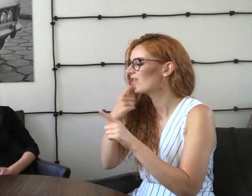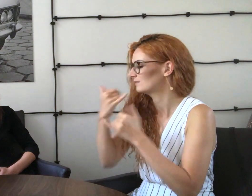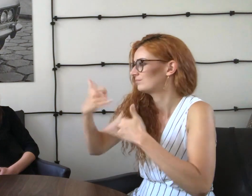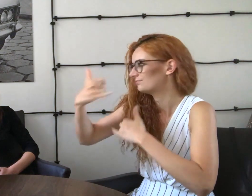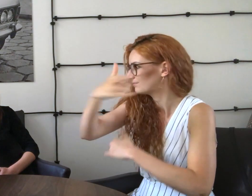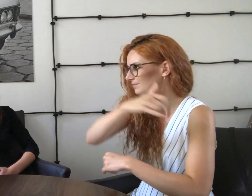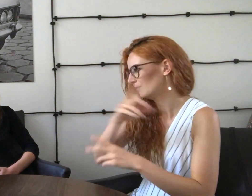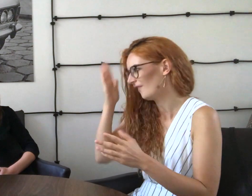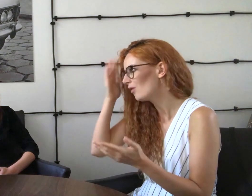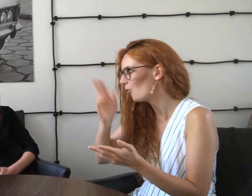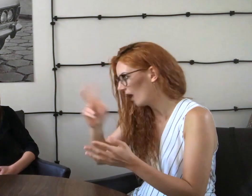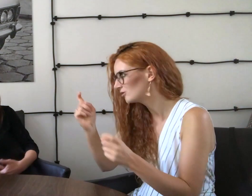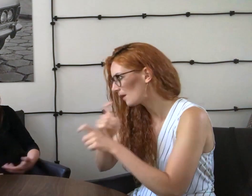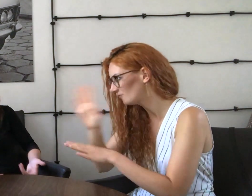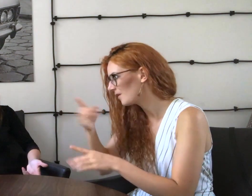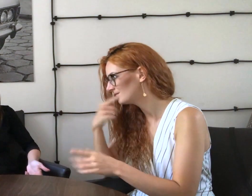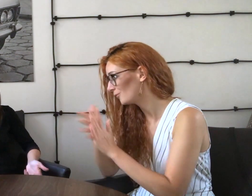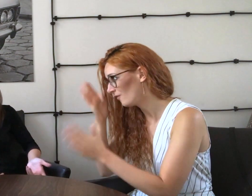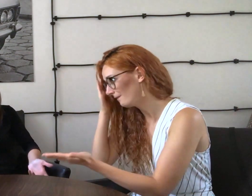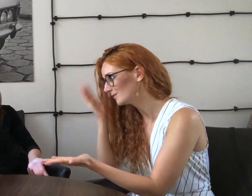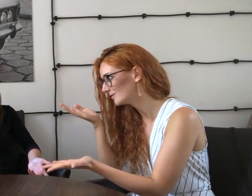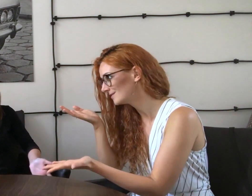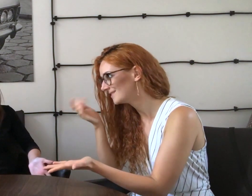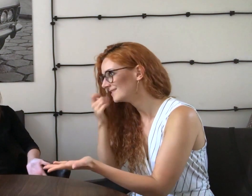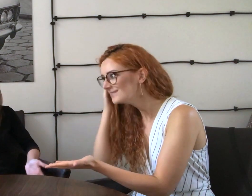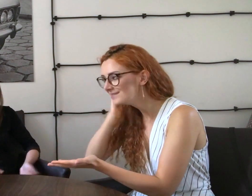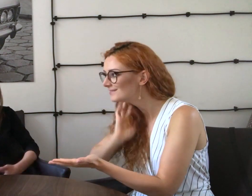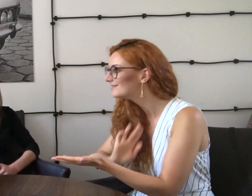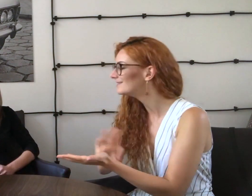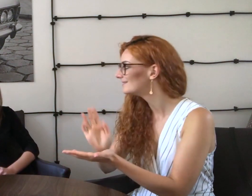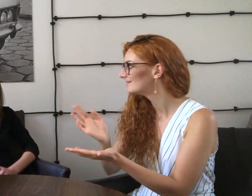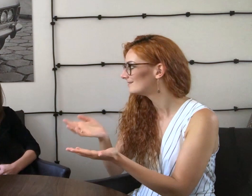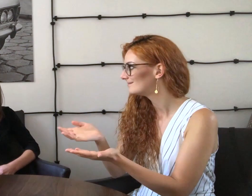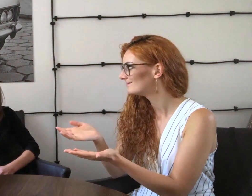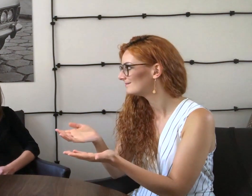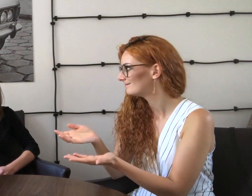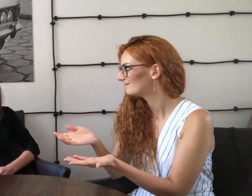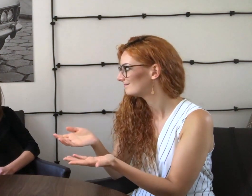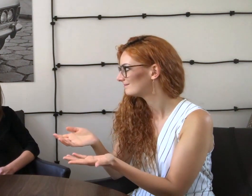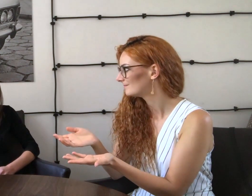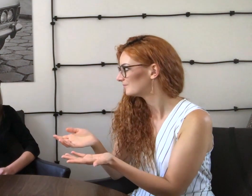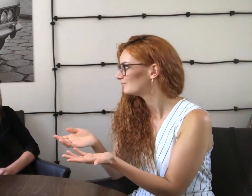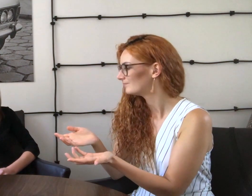jeżeli jest to w różnych narodowości, bo wiadomo, wiesz, że każdy język migowy jest swojego państwa.